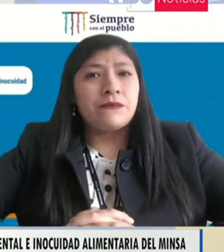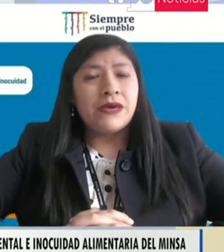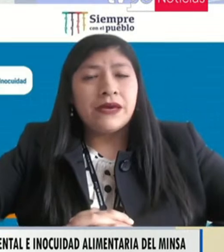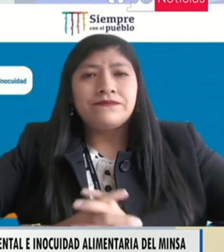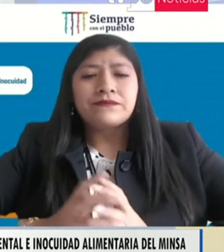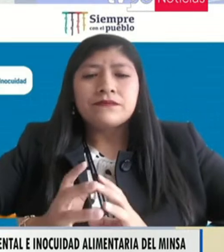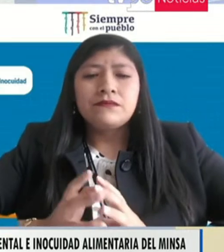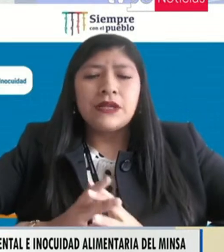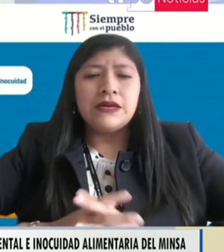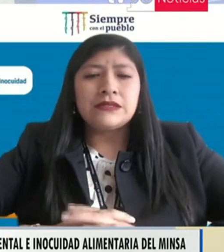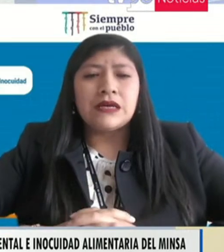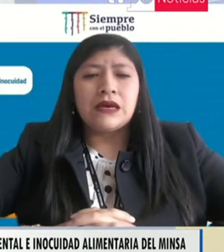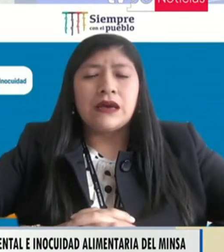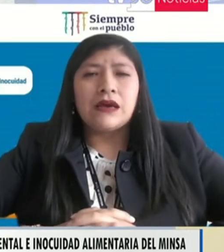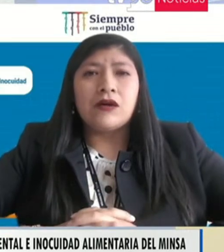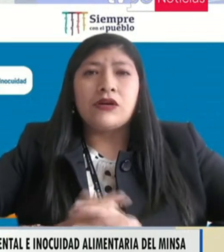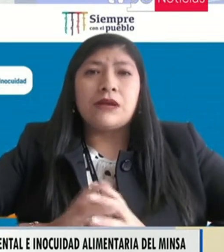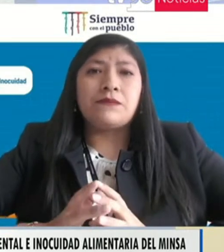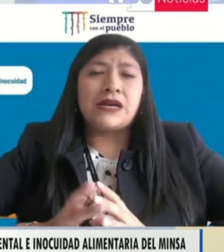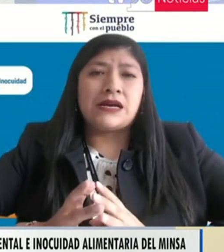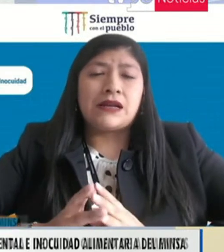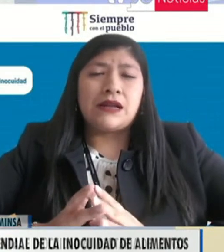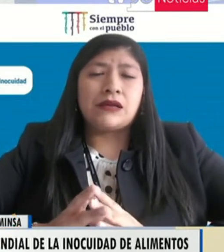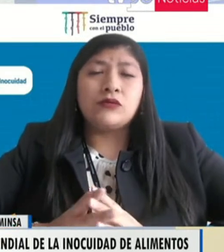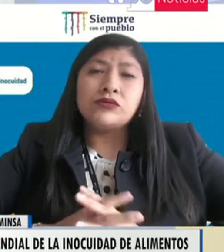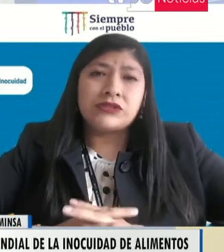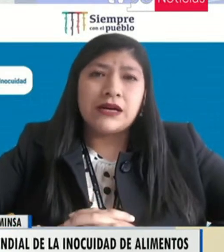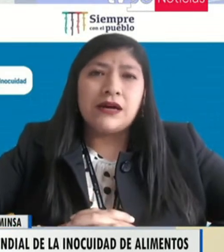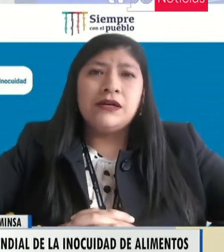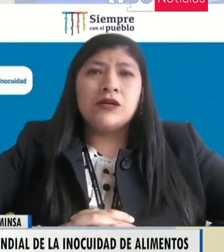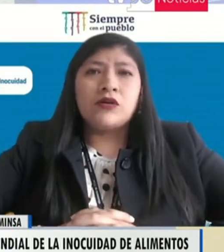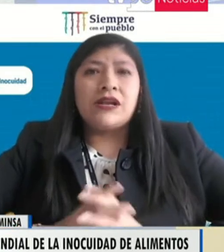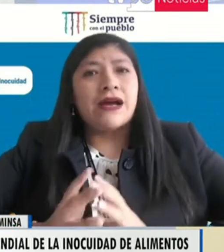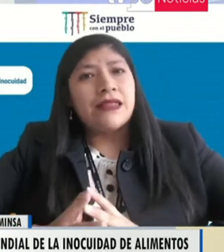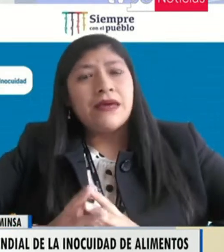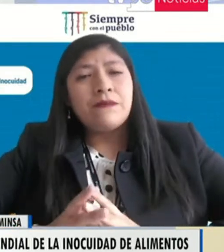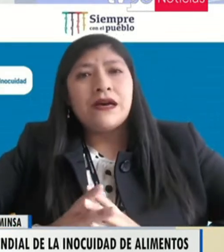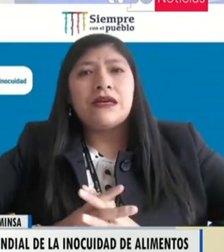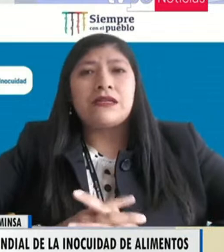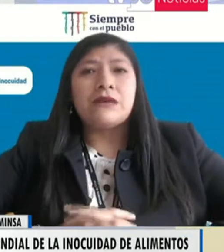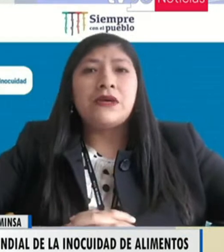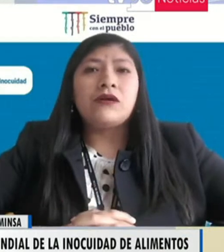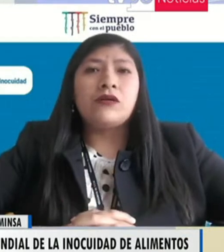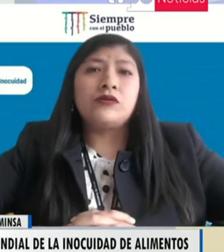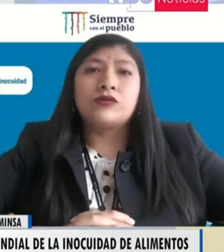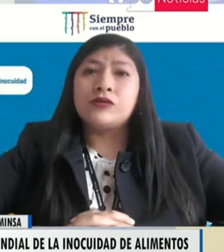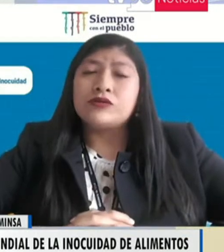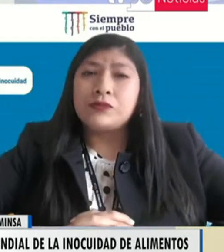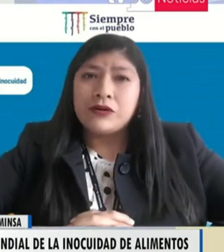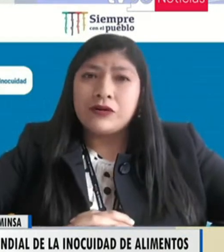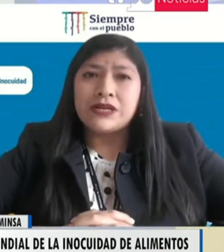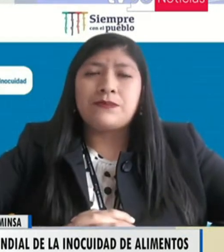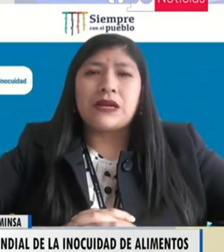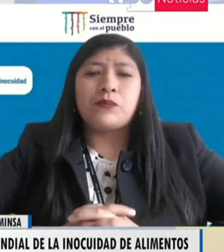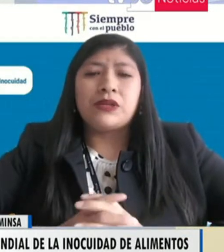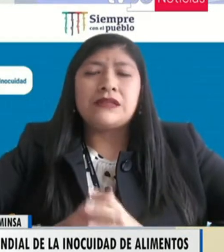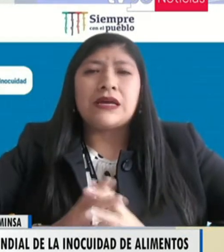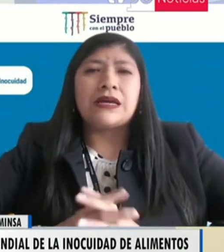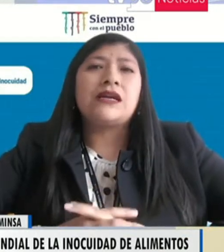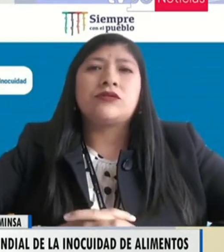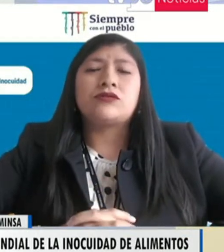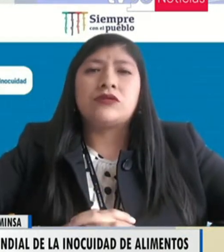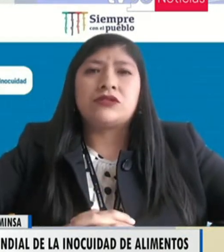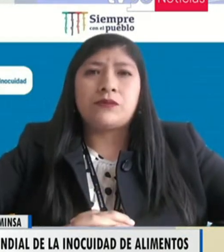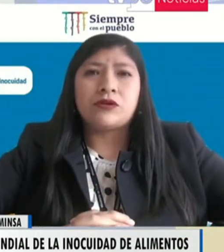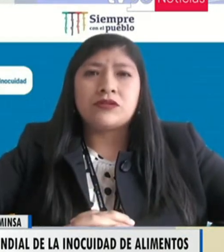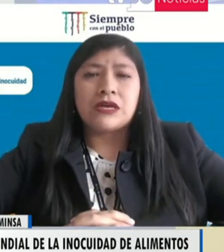y también con la industria, con la academia y también con los consumidores para poder